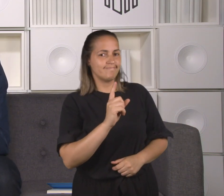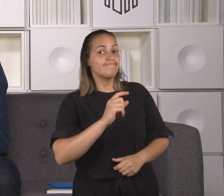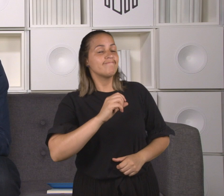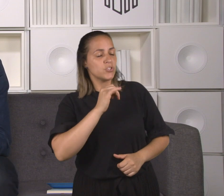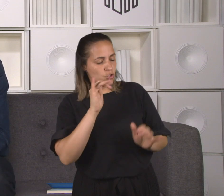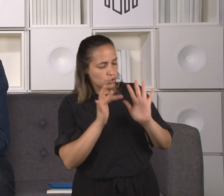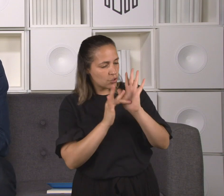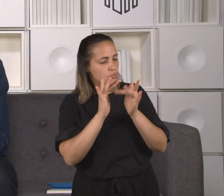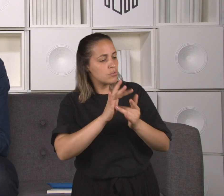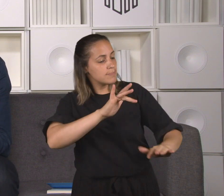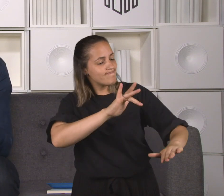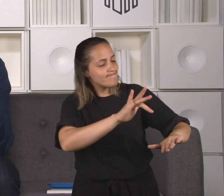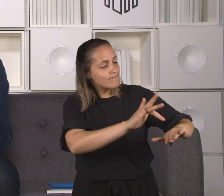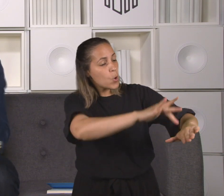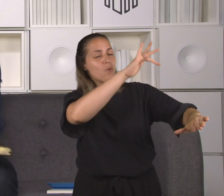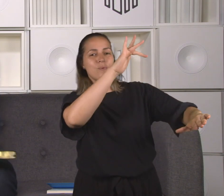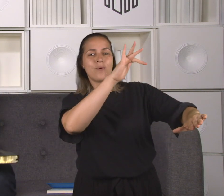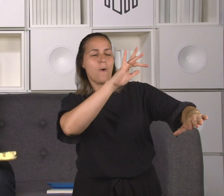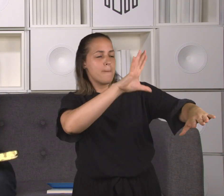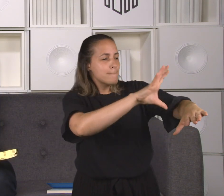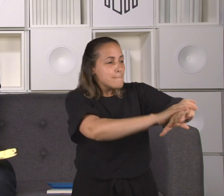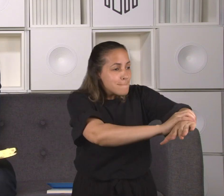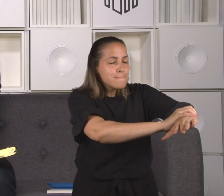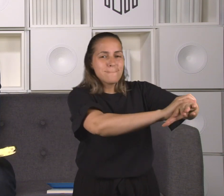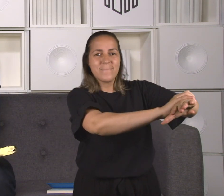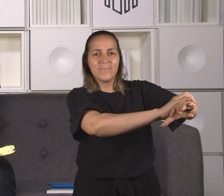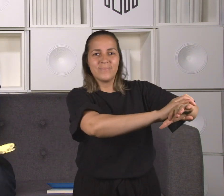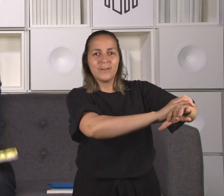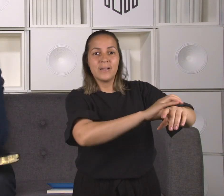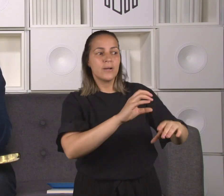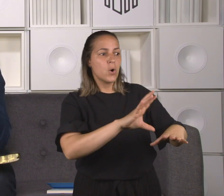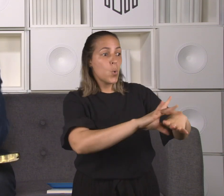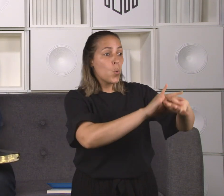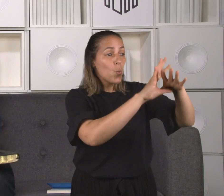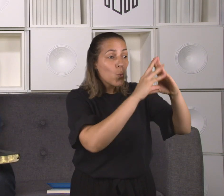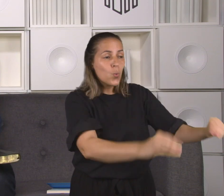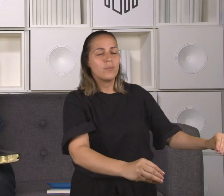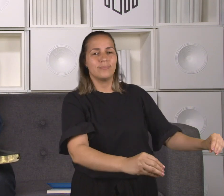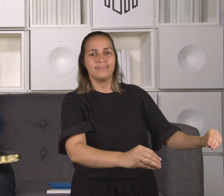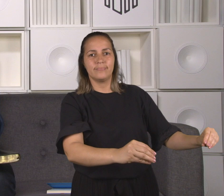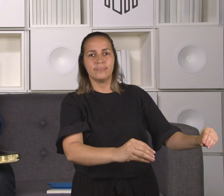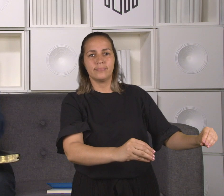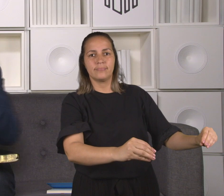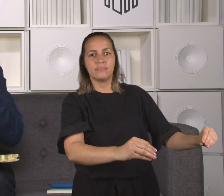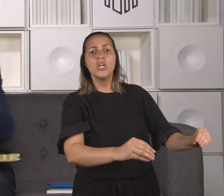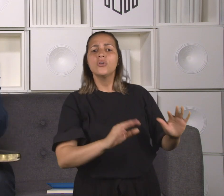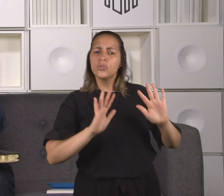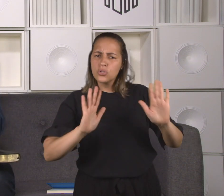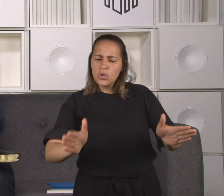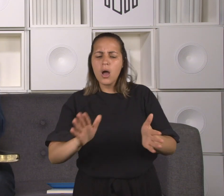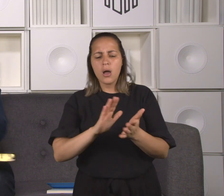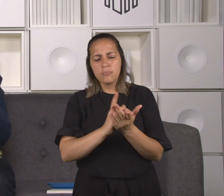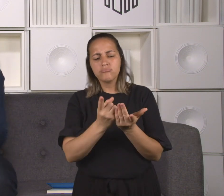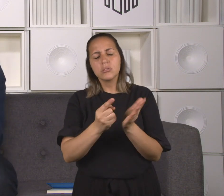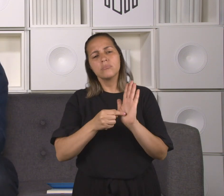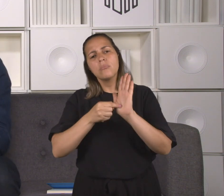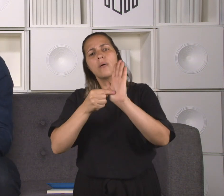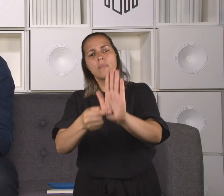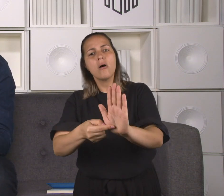há uma expressão de autoridade, em que Jesus fala, ele dá ordem,